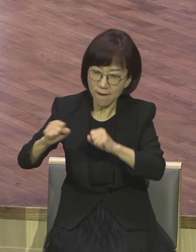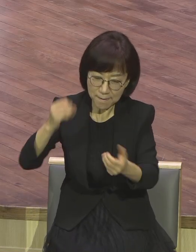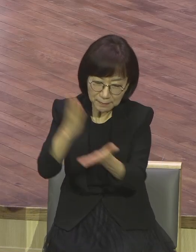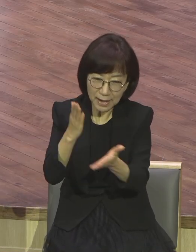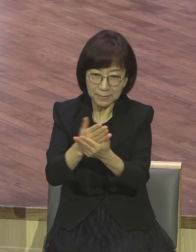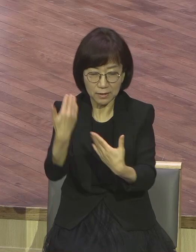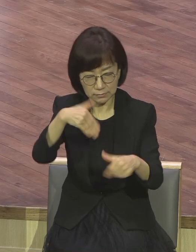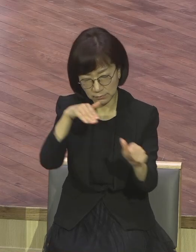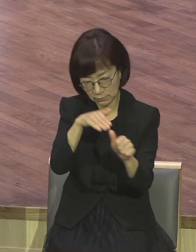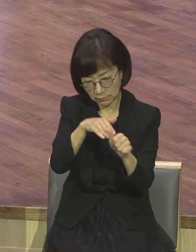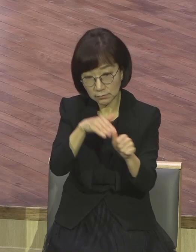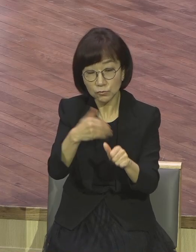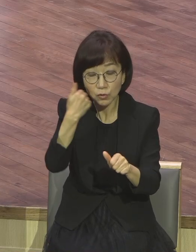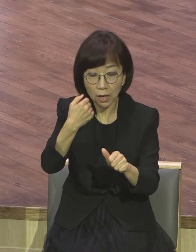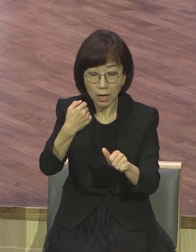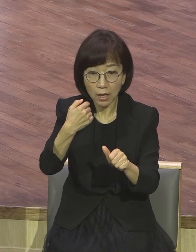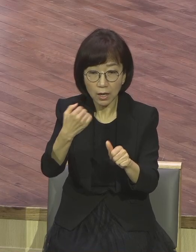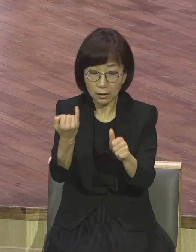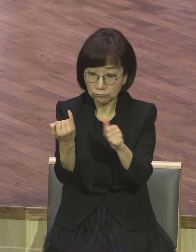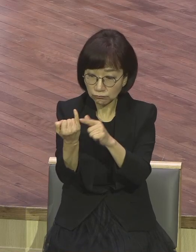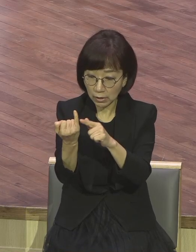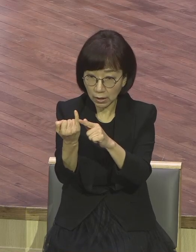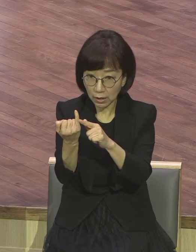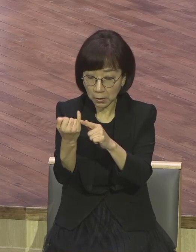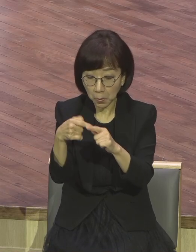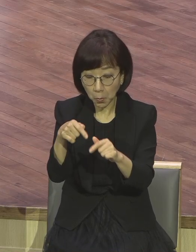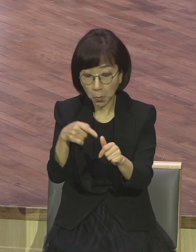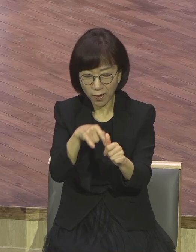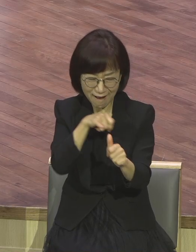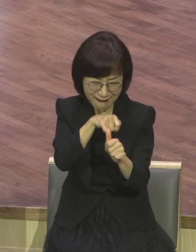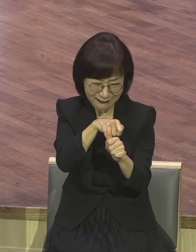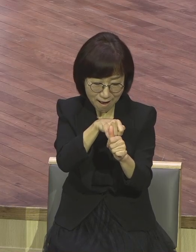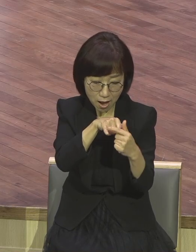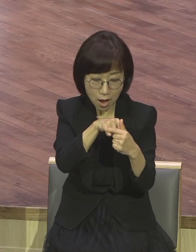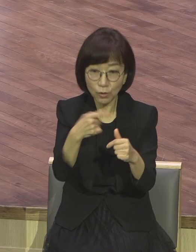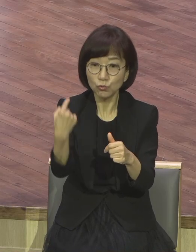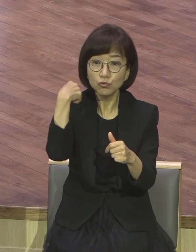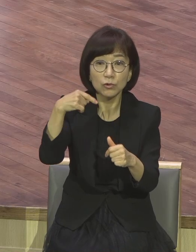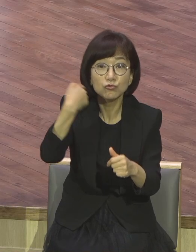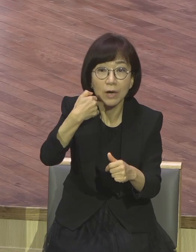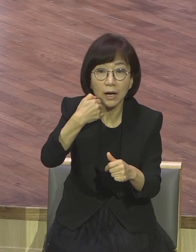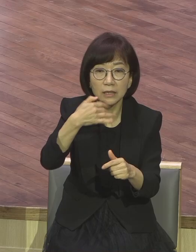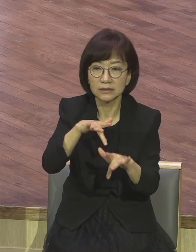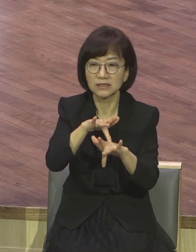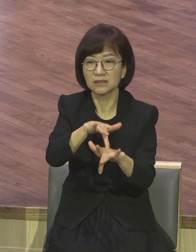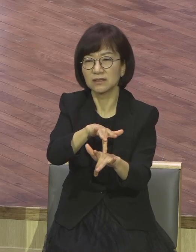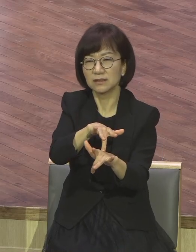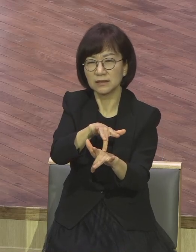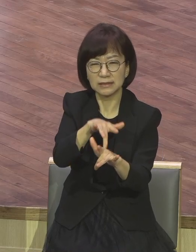그것을 영적으로 해석 안 하면 자빠집니다. 같이 무너지기 시작. 사단이 공격한단 말이에요. 가정에서.